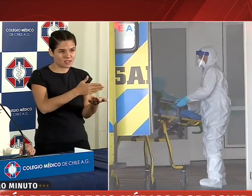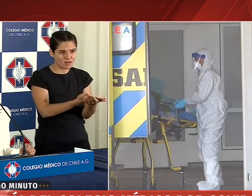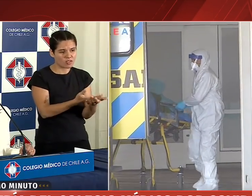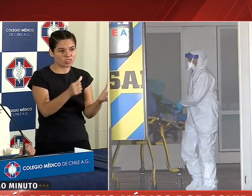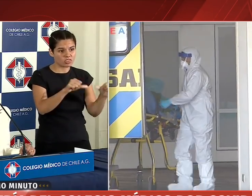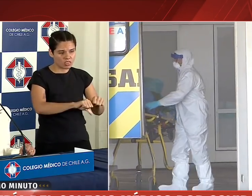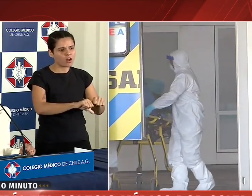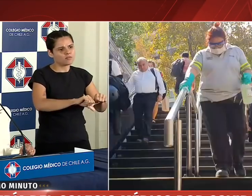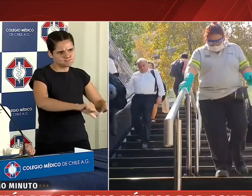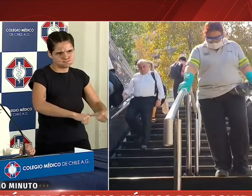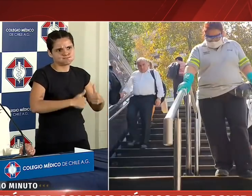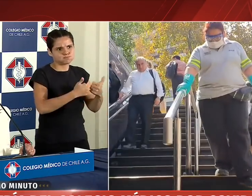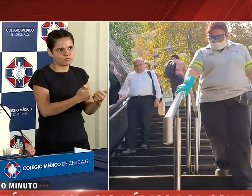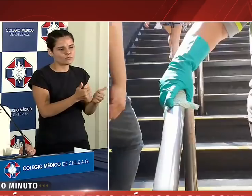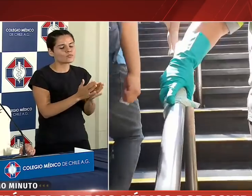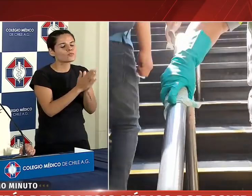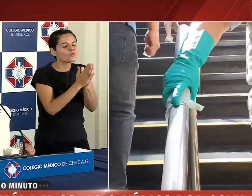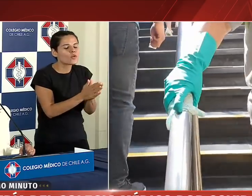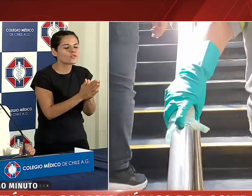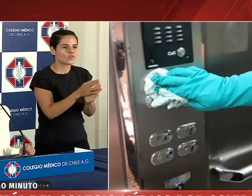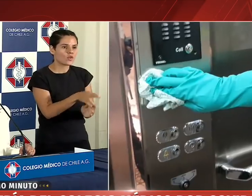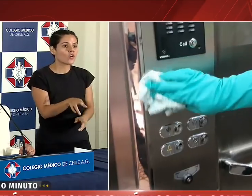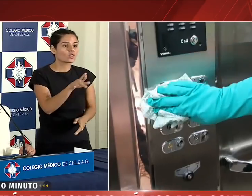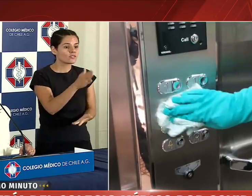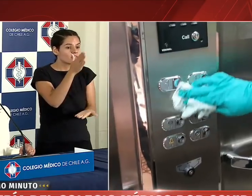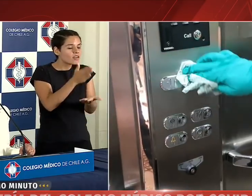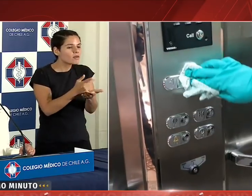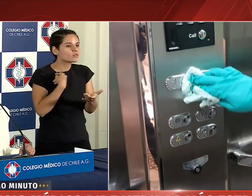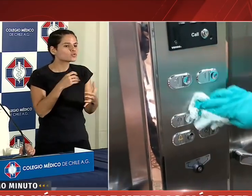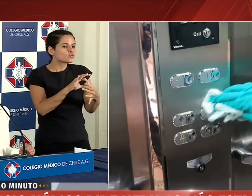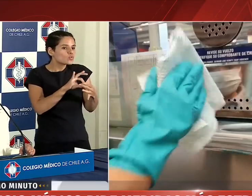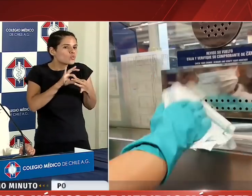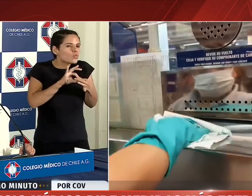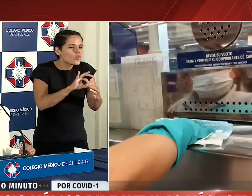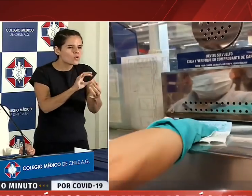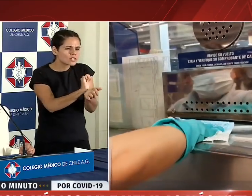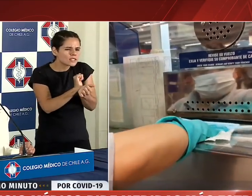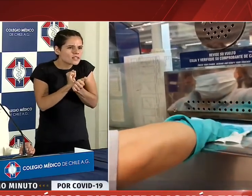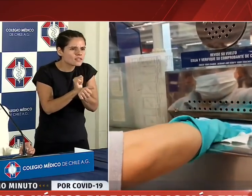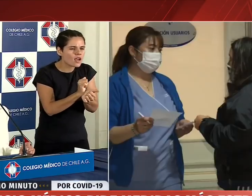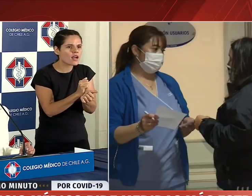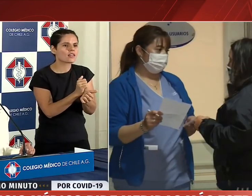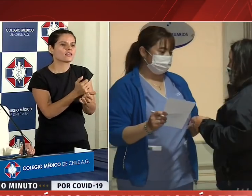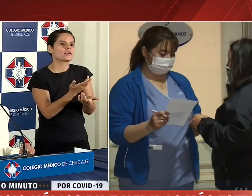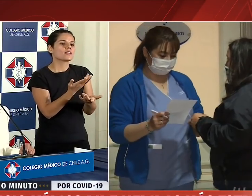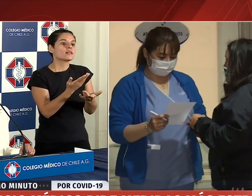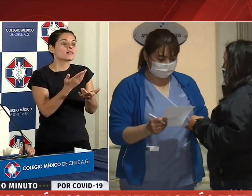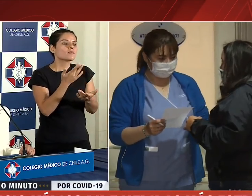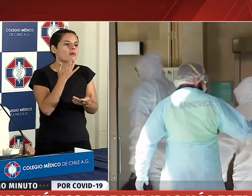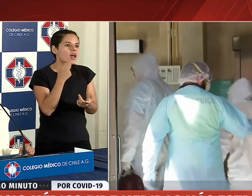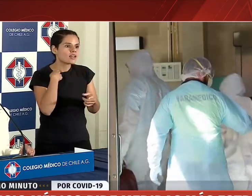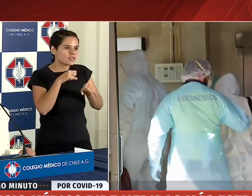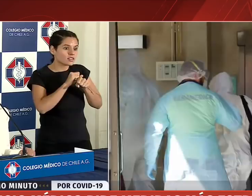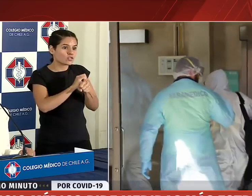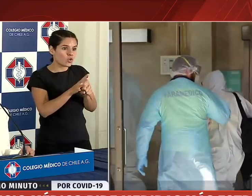el llamado de unidad y de enfrentar en conjunto la pandemia COVID-19.